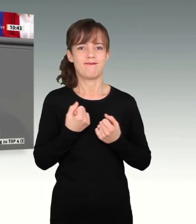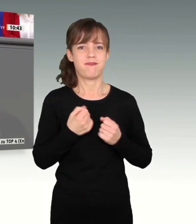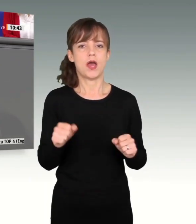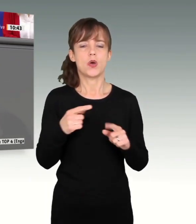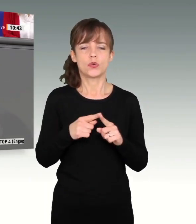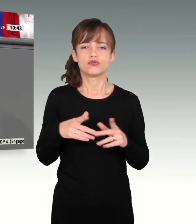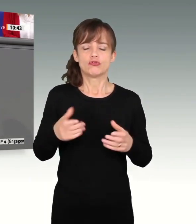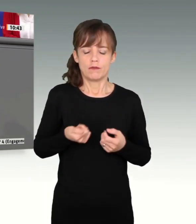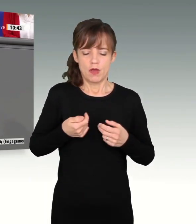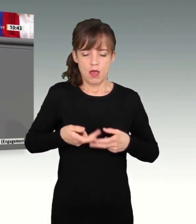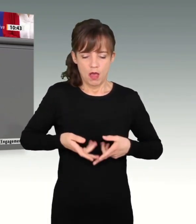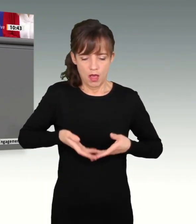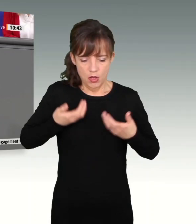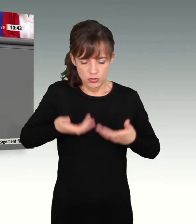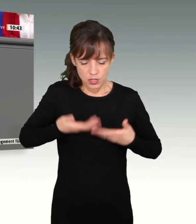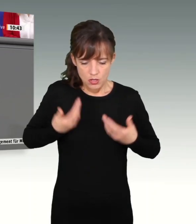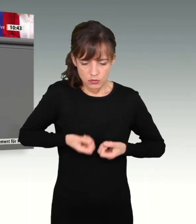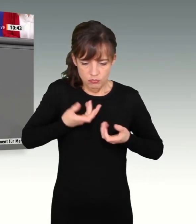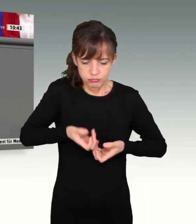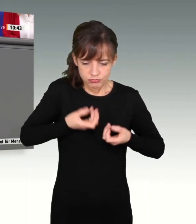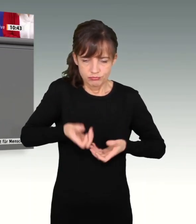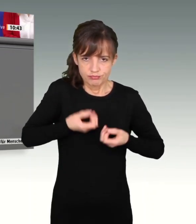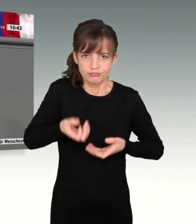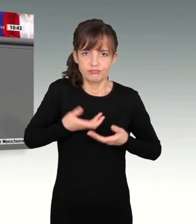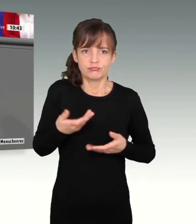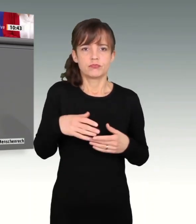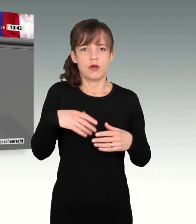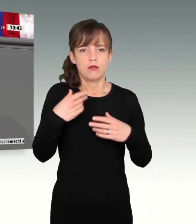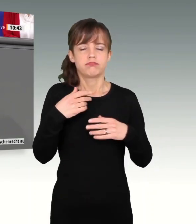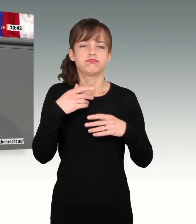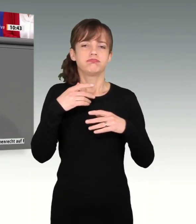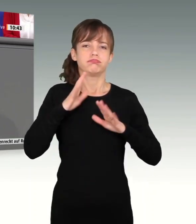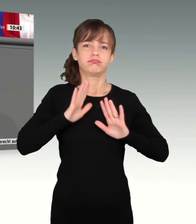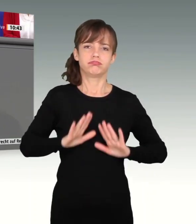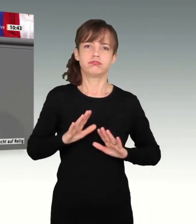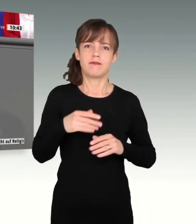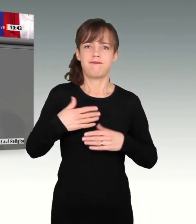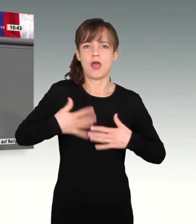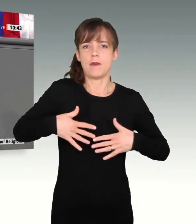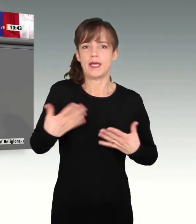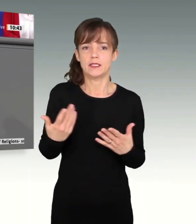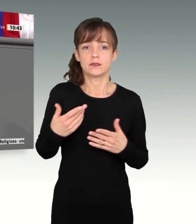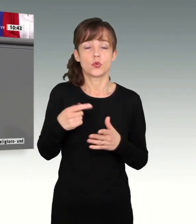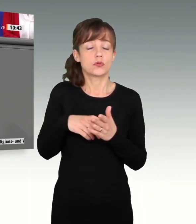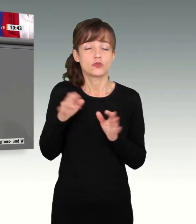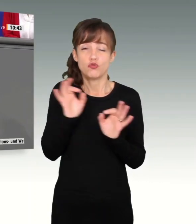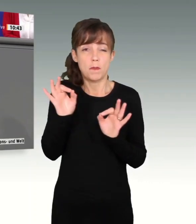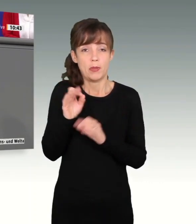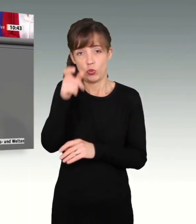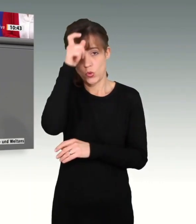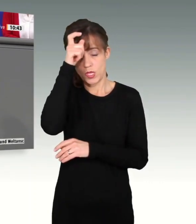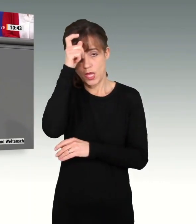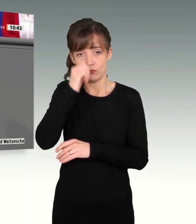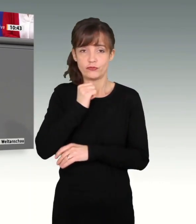erdrückend ist die Stigmatisierung in der Türkei. Sie berichteten mir aber auch darüber, wie Sie hier Diskriminierung